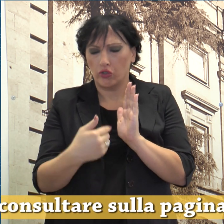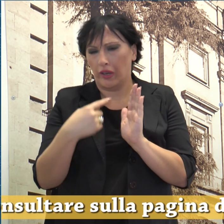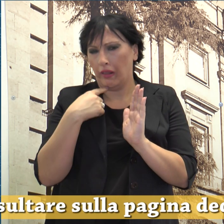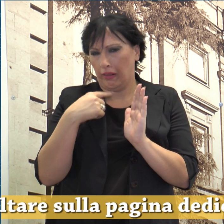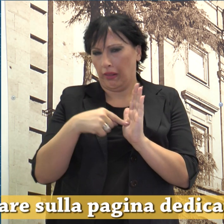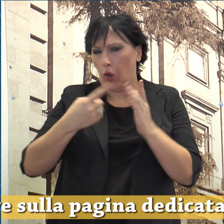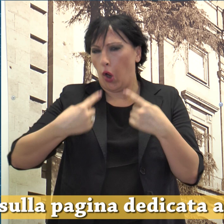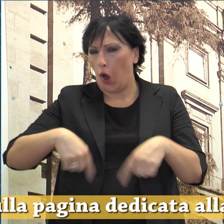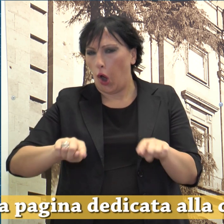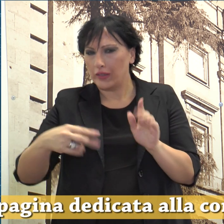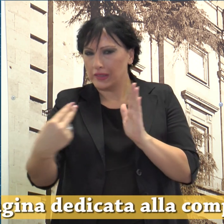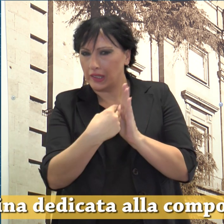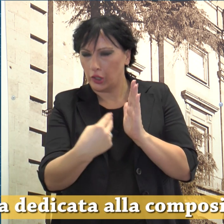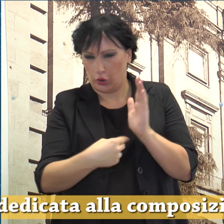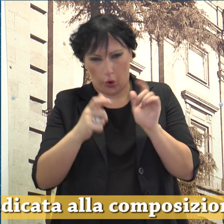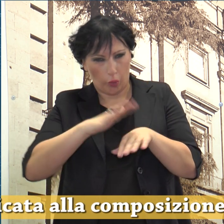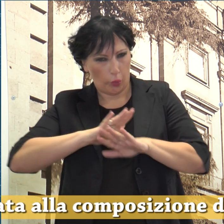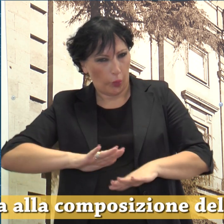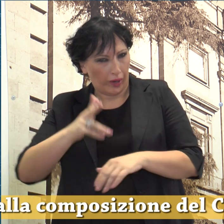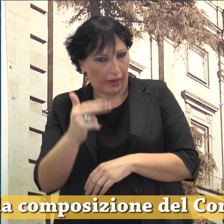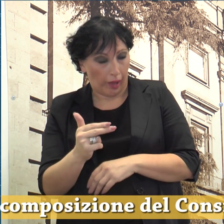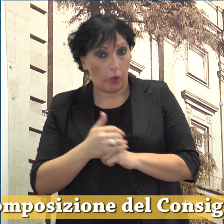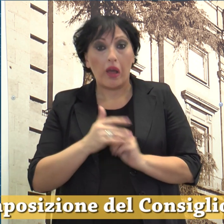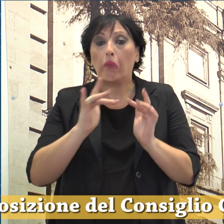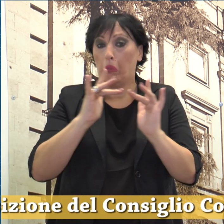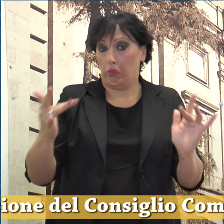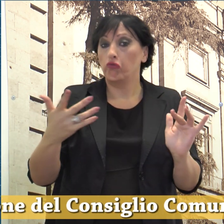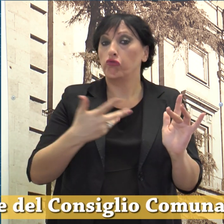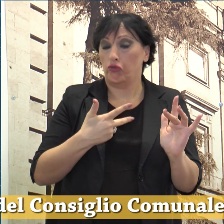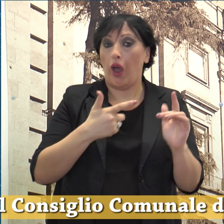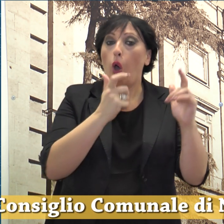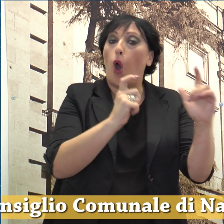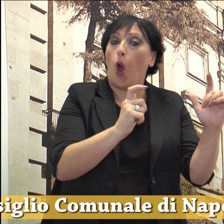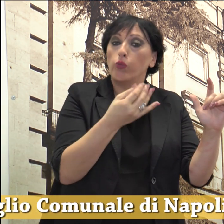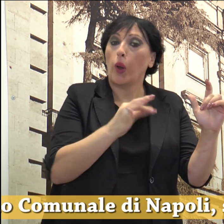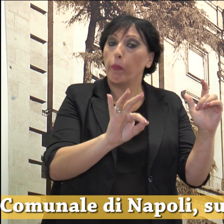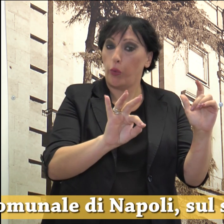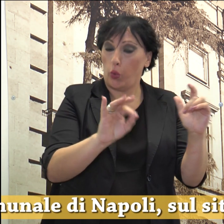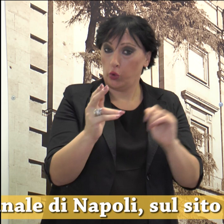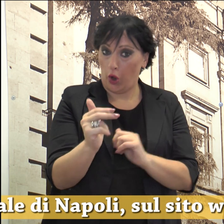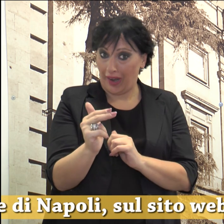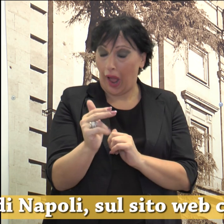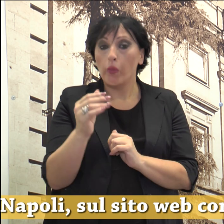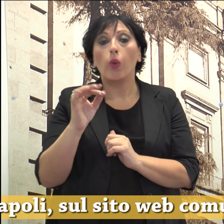del Consiglio Comunale di Napoli sul sito web comune.napoli.it.